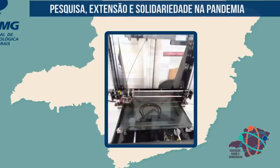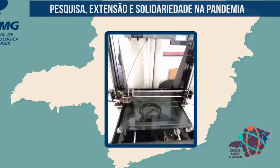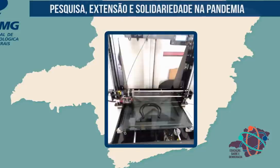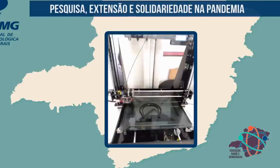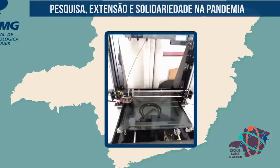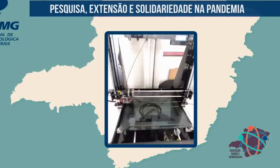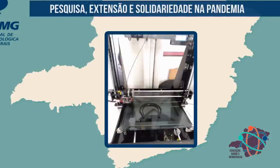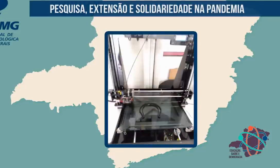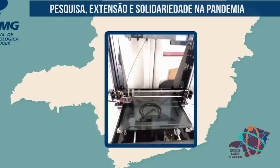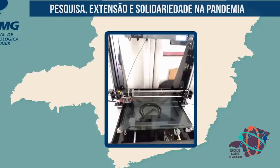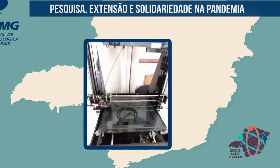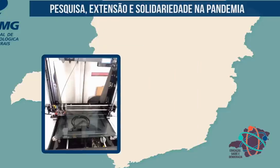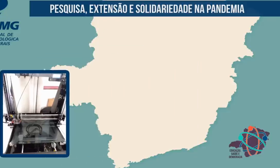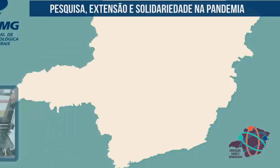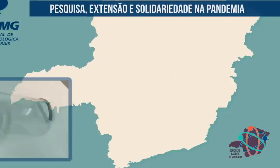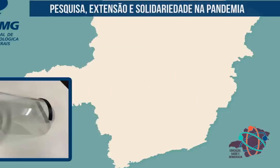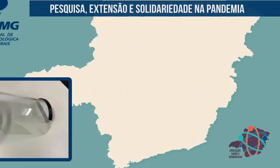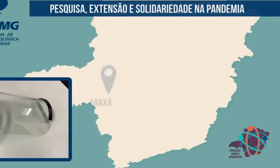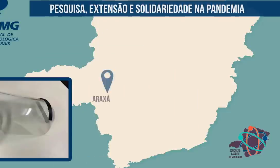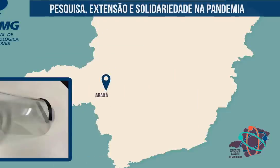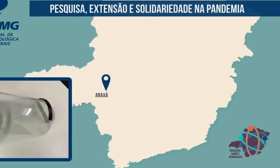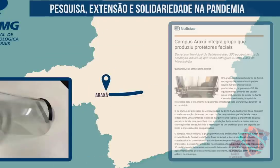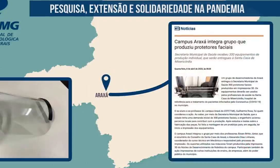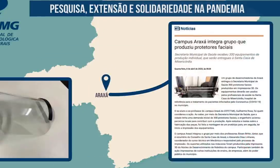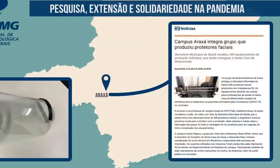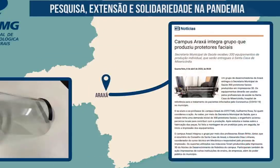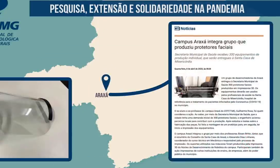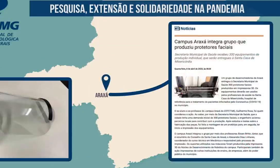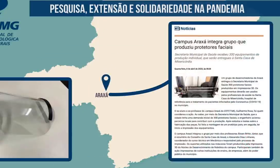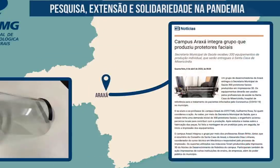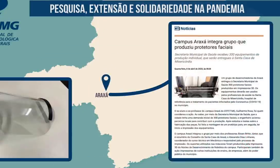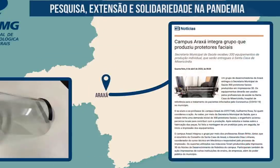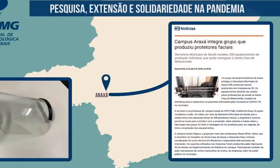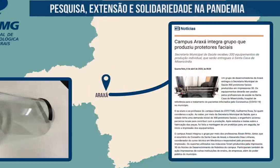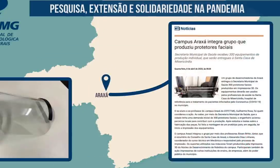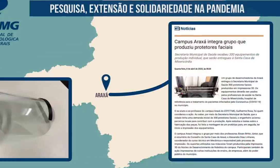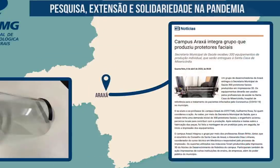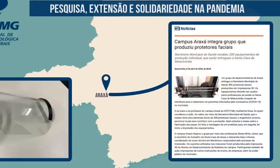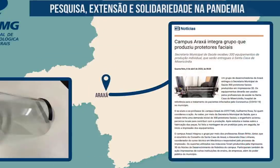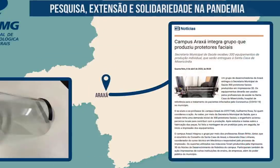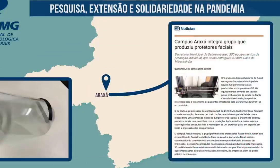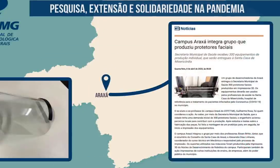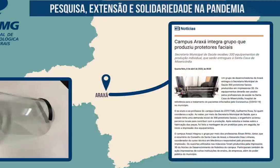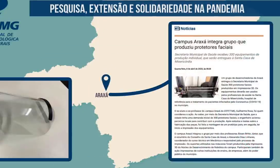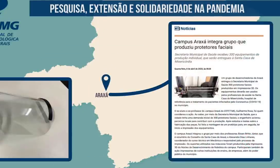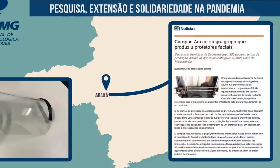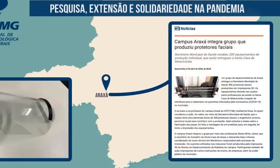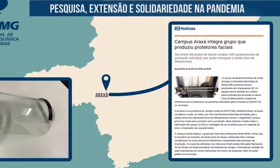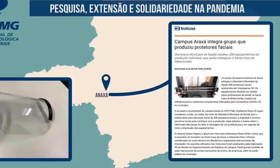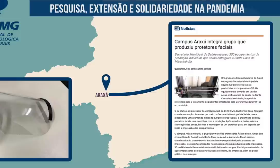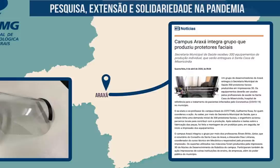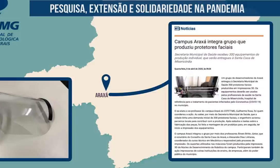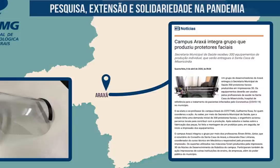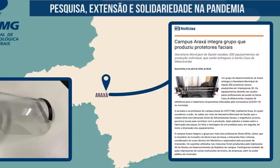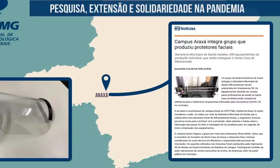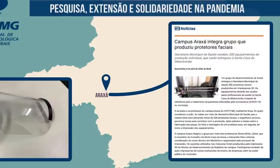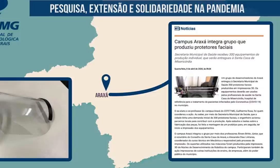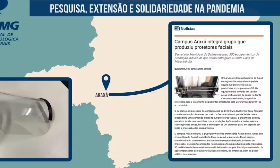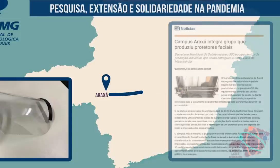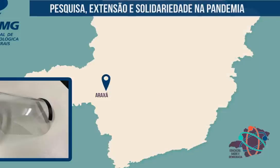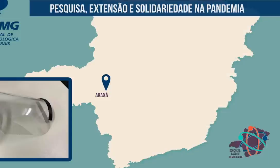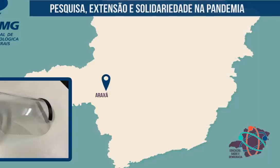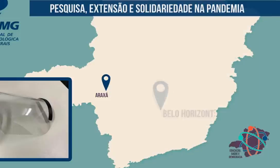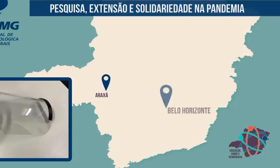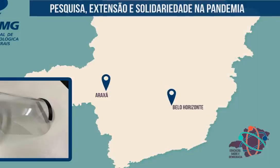modelados em impressoras 3D. Em Araxá, 300 unidades foram produzidas e entregues à Santa Casa de